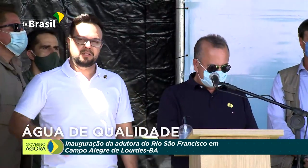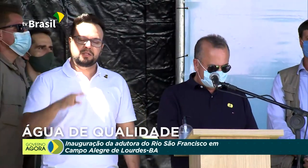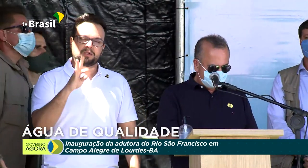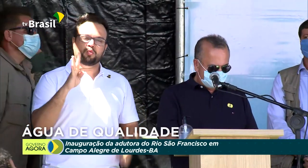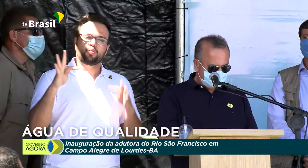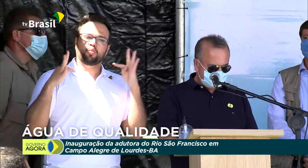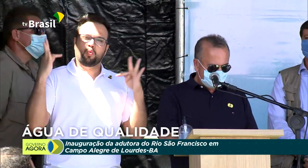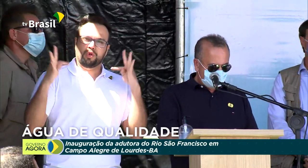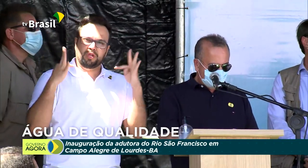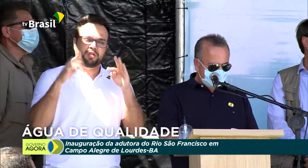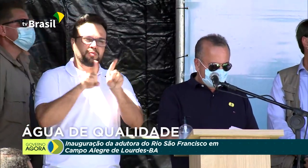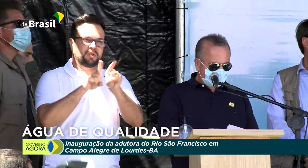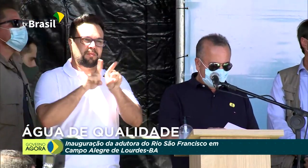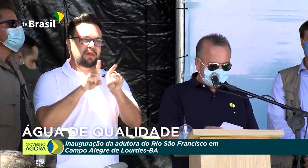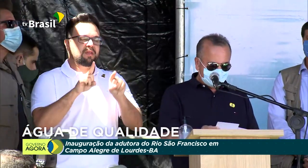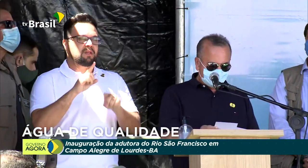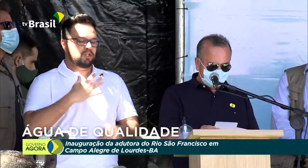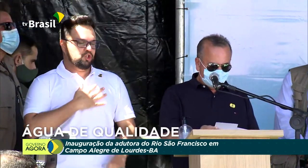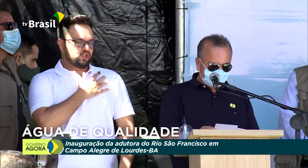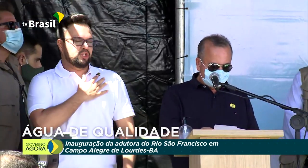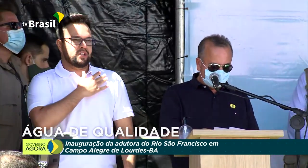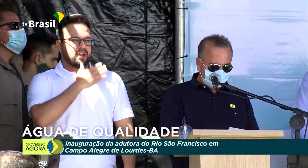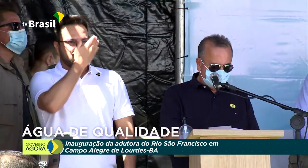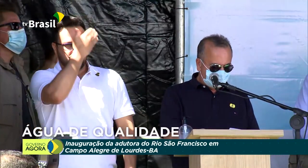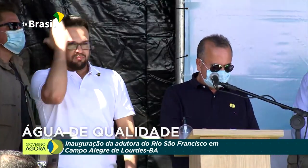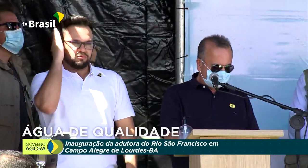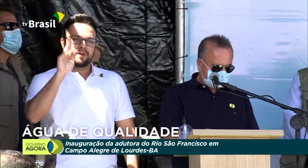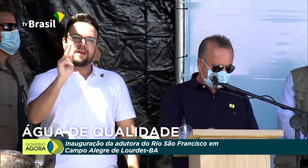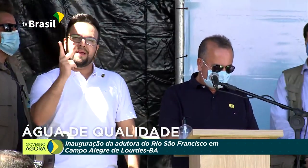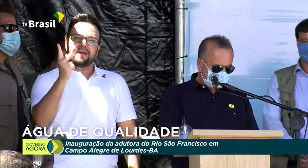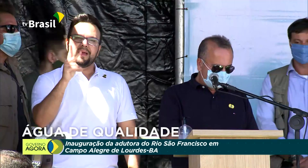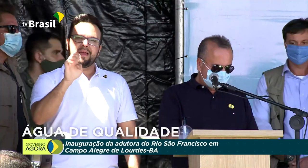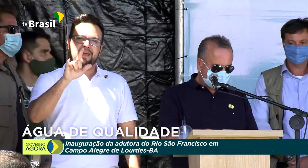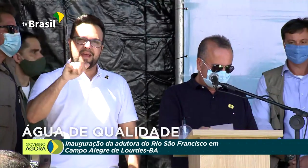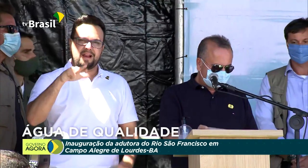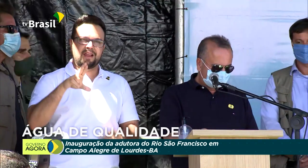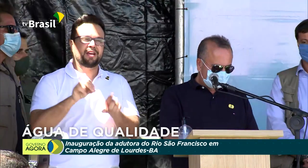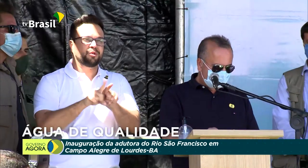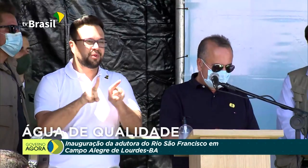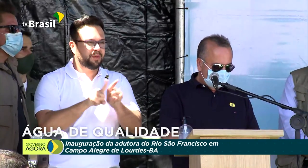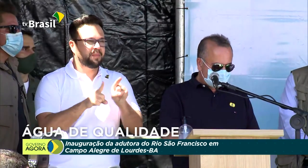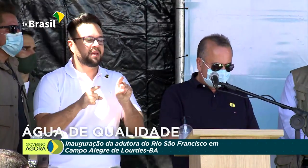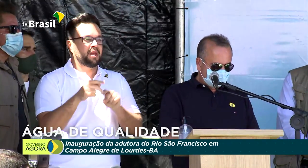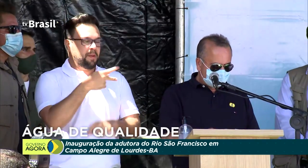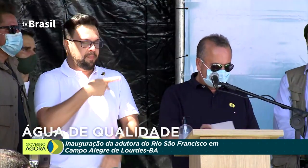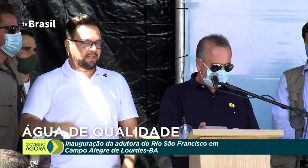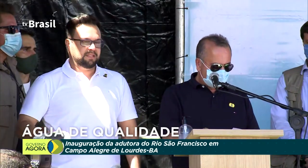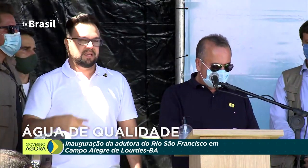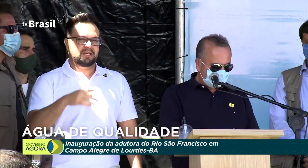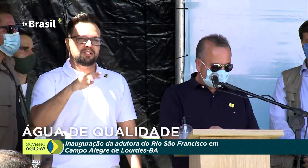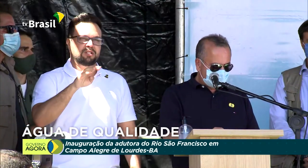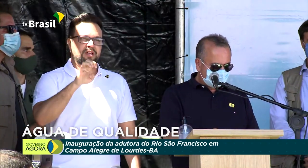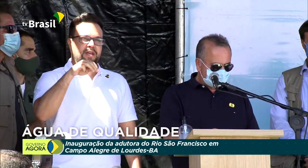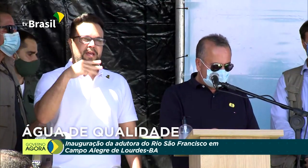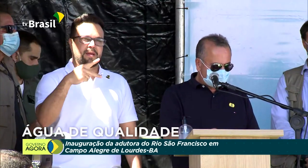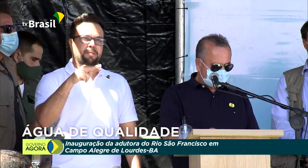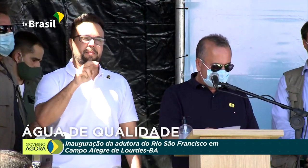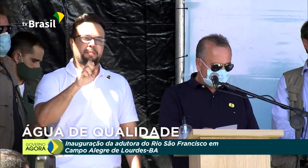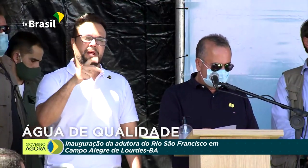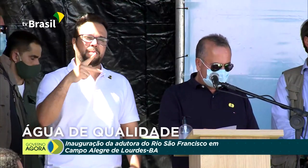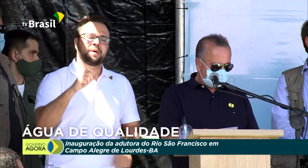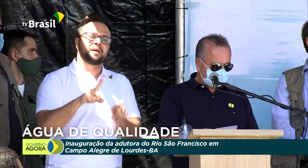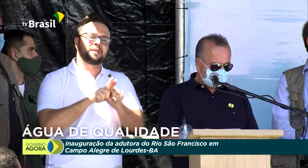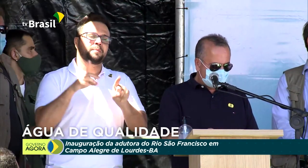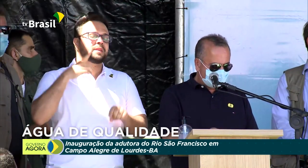chefe da GSI, o Gilson Marcelino, presidente da Embrapa, o senador Ciro Nogueira, os